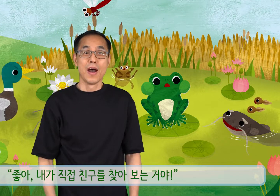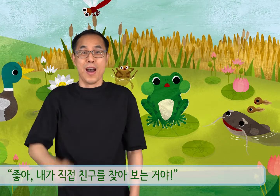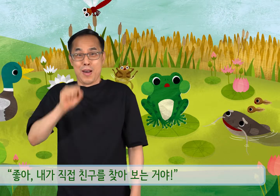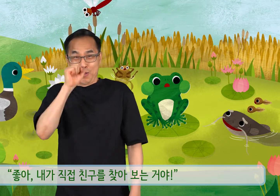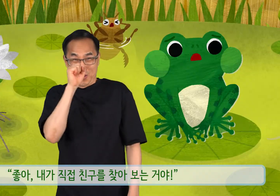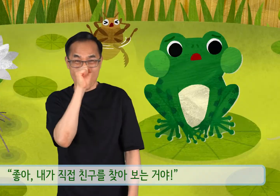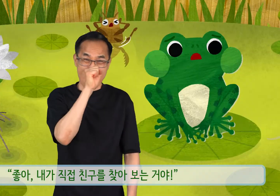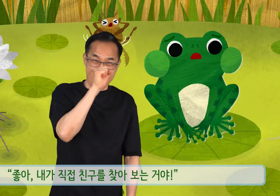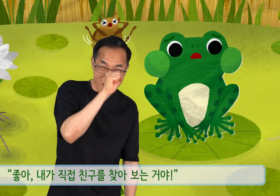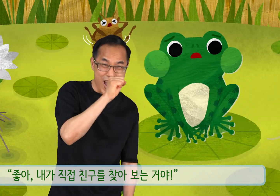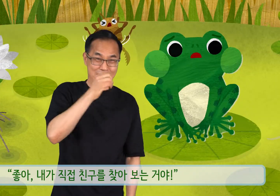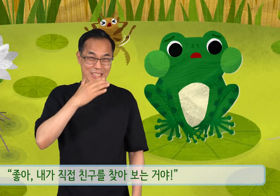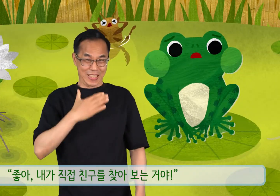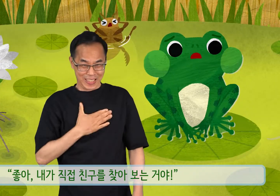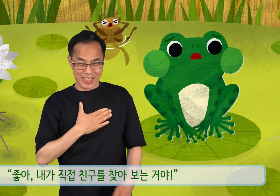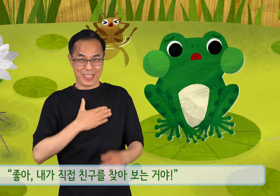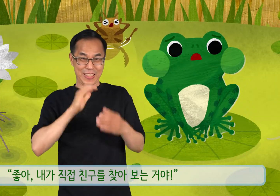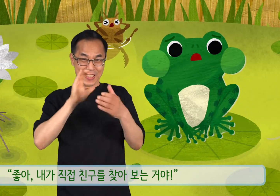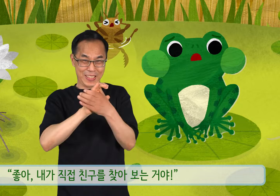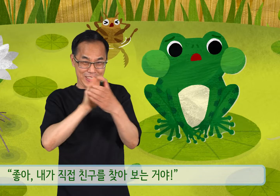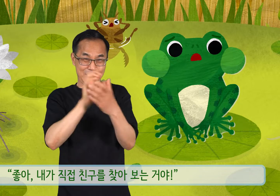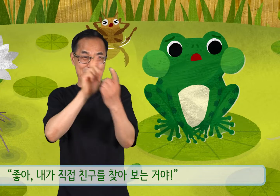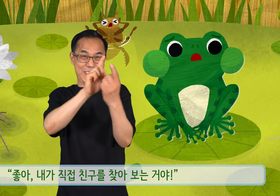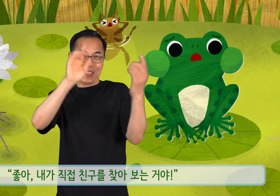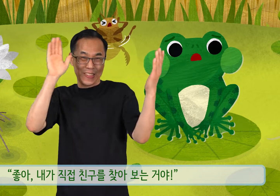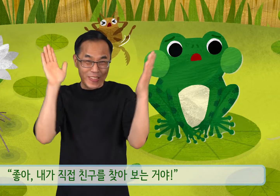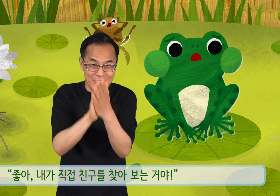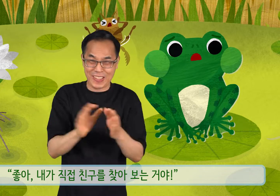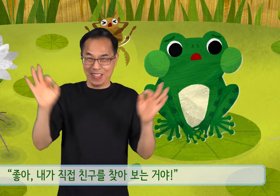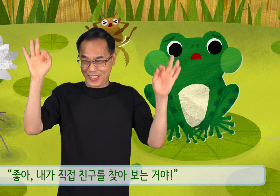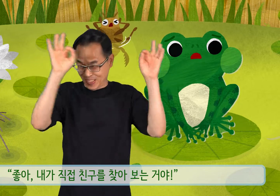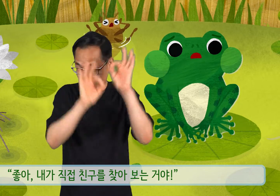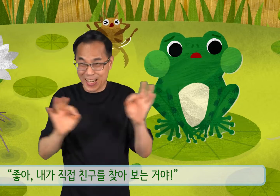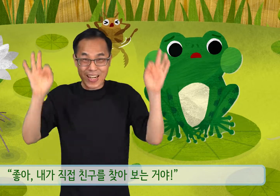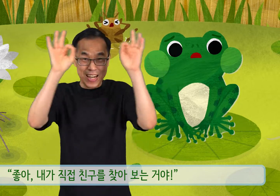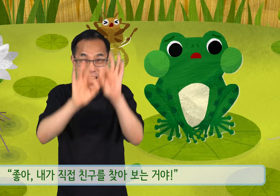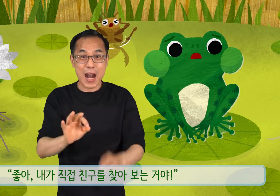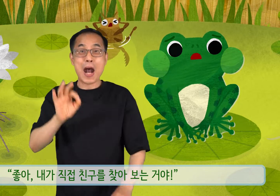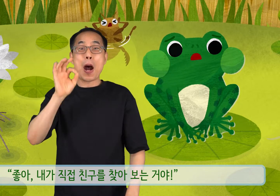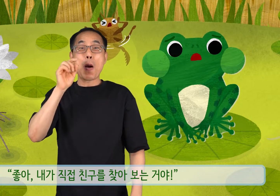좋아! 내가 직접 친구를 찾아보는 거야!